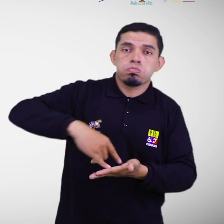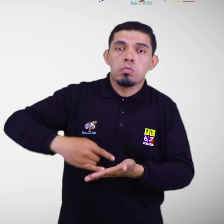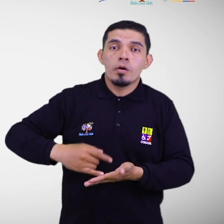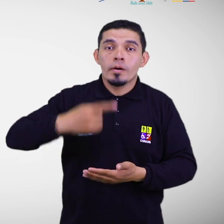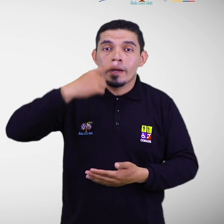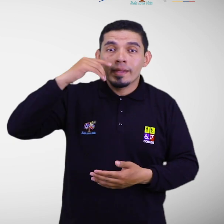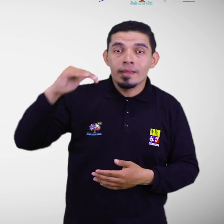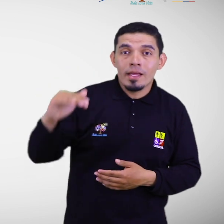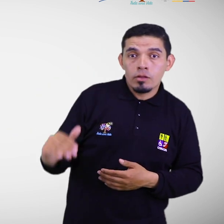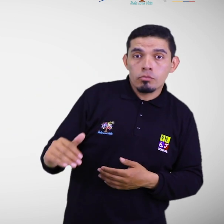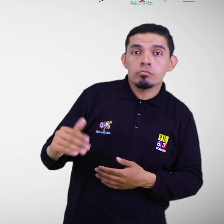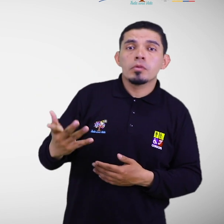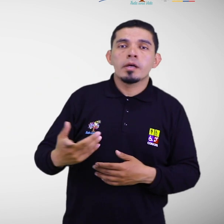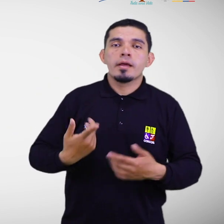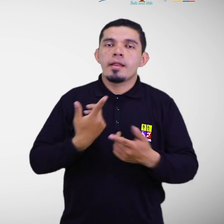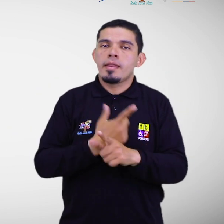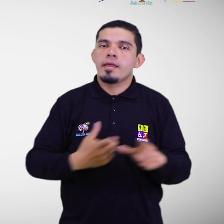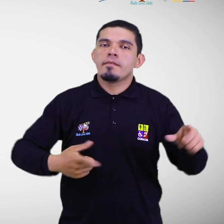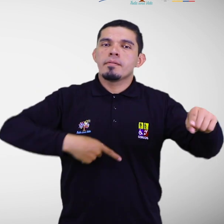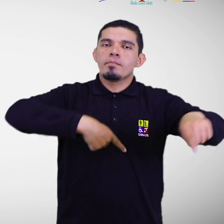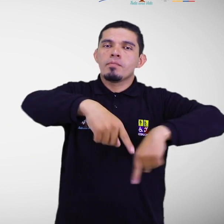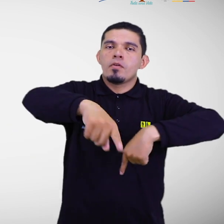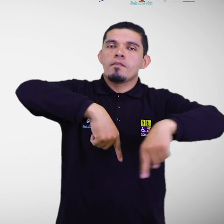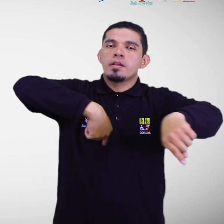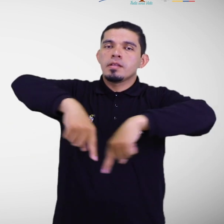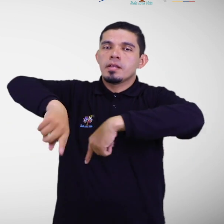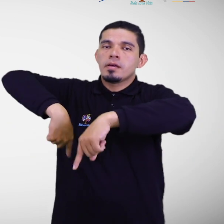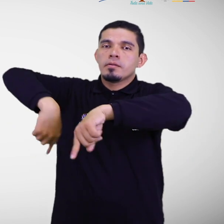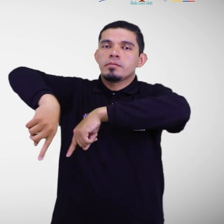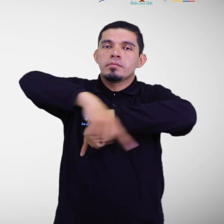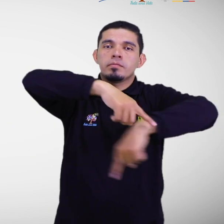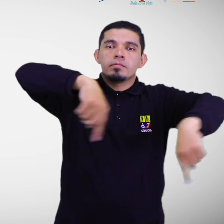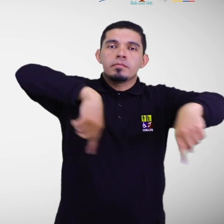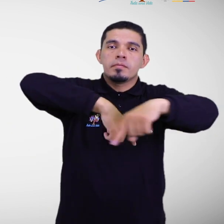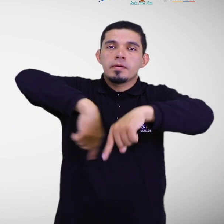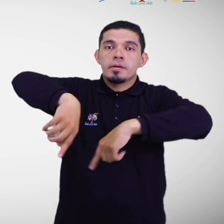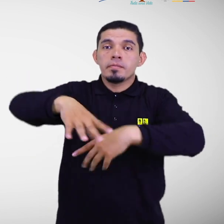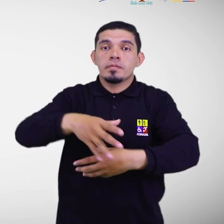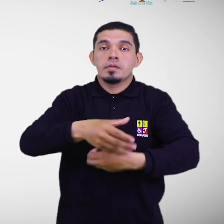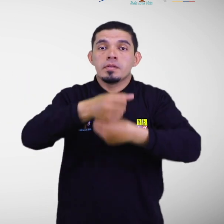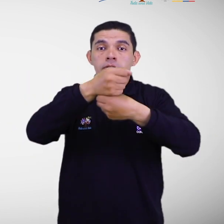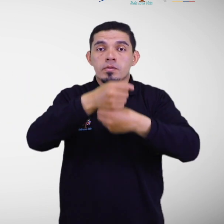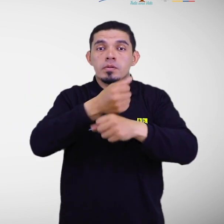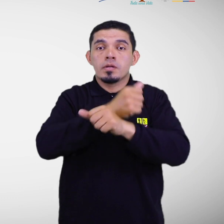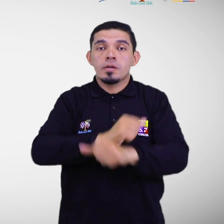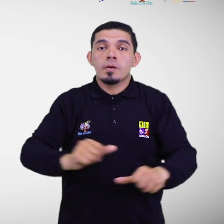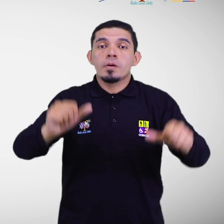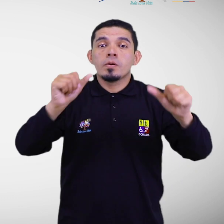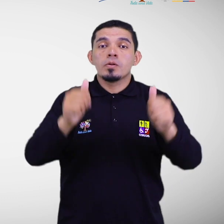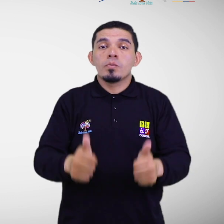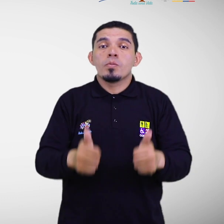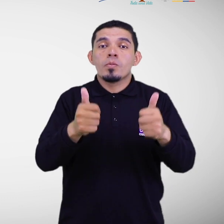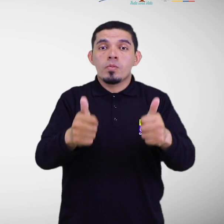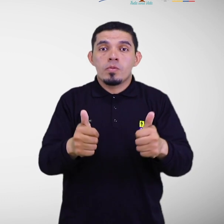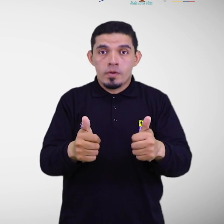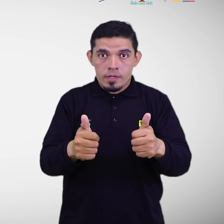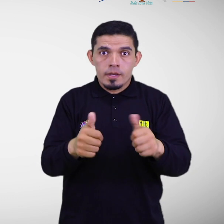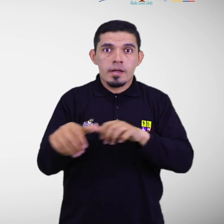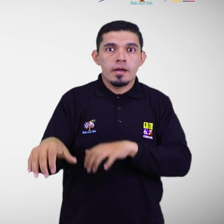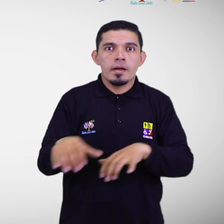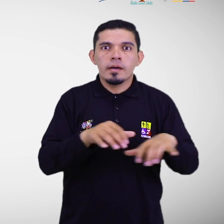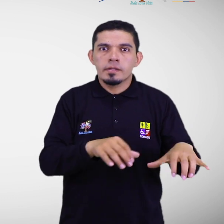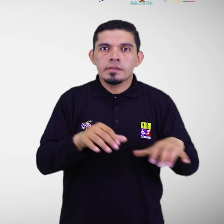otros, tengan libre movilidad en los distintos espacios, brindando seguridad, autonomía y un buen desempeño de las